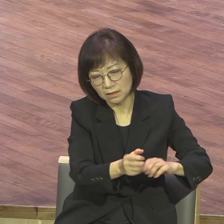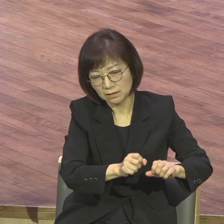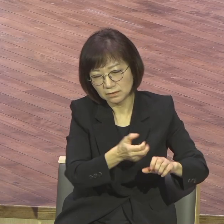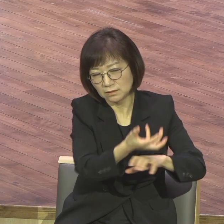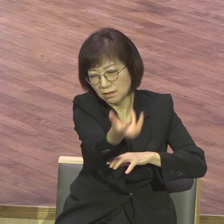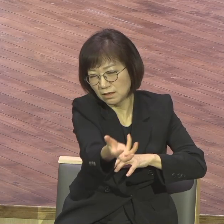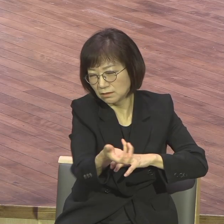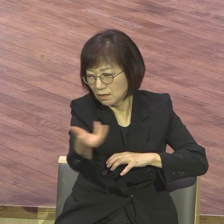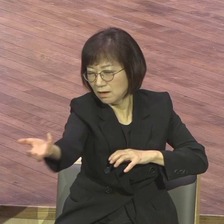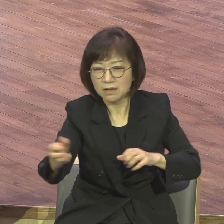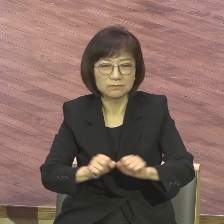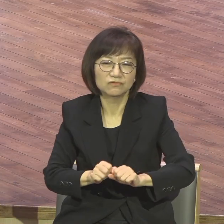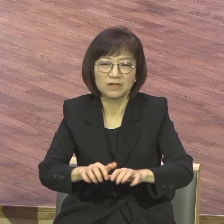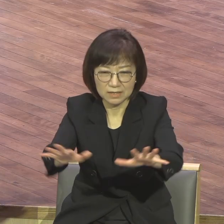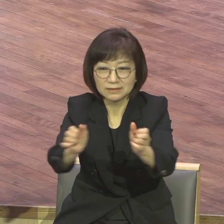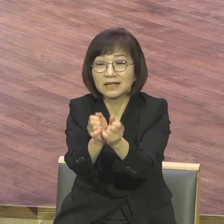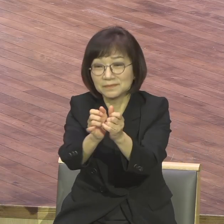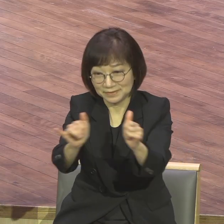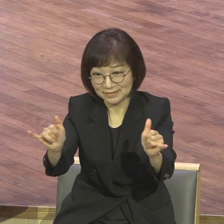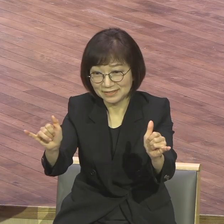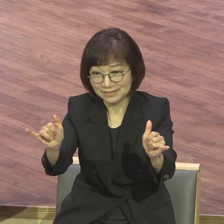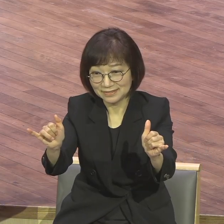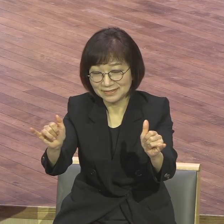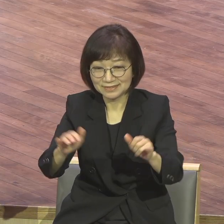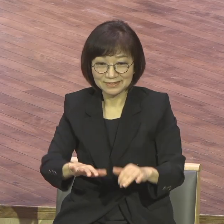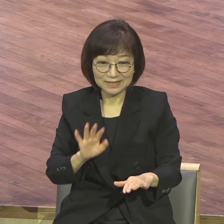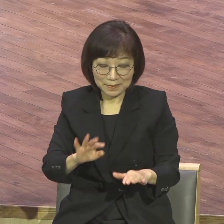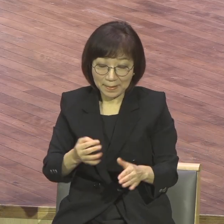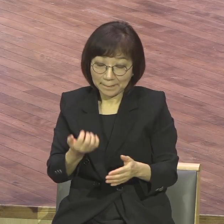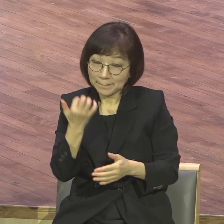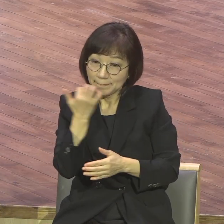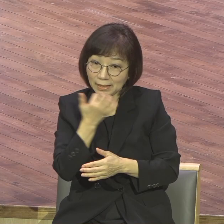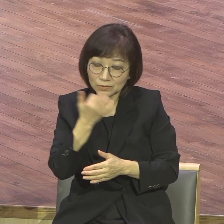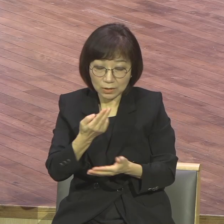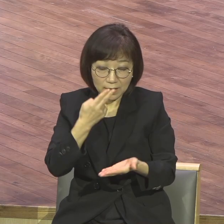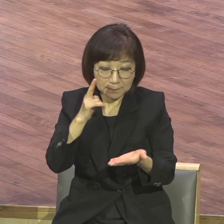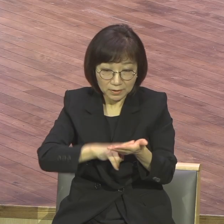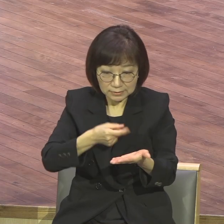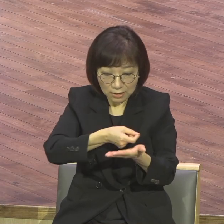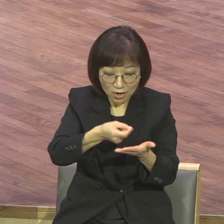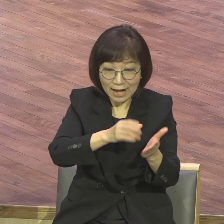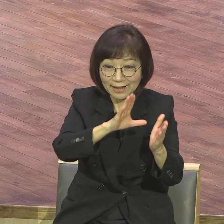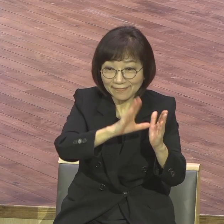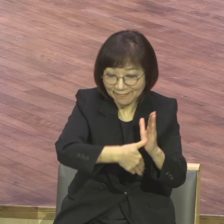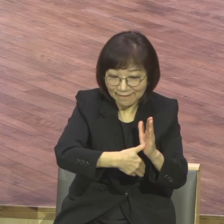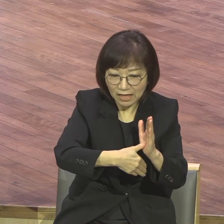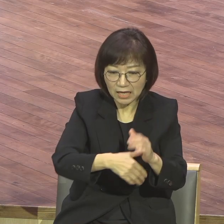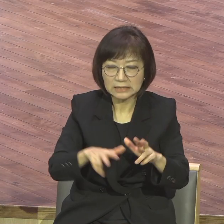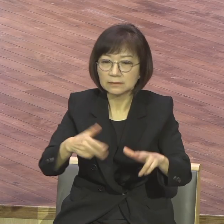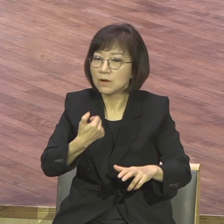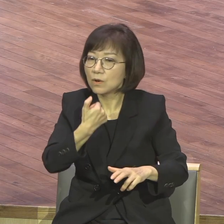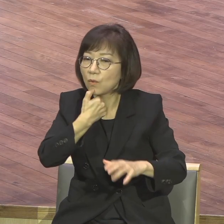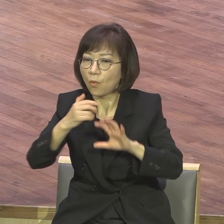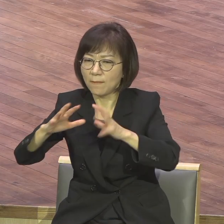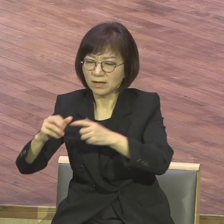베드로가 이 서신을 기록할 때는 로마의 대박해가 극심했던